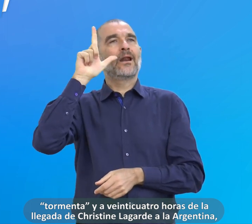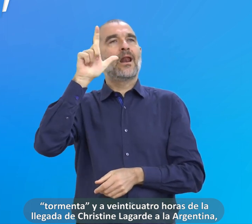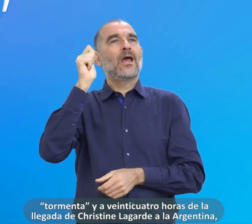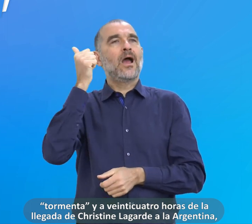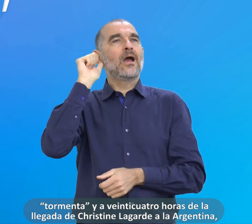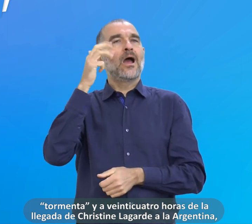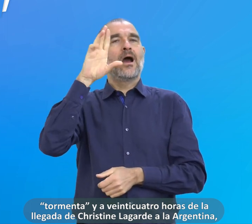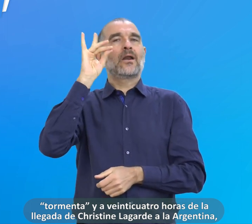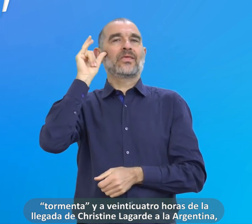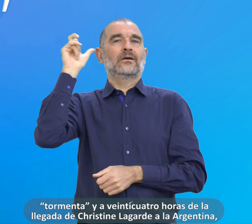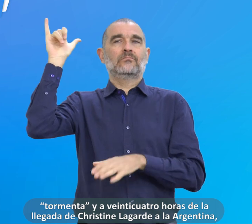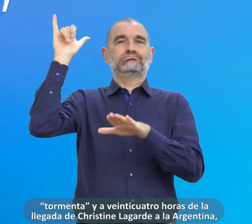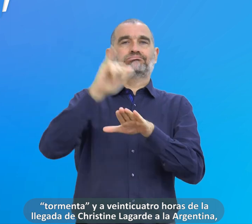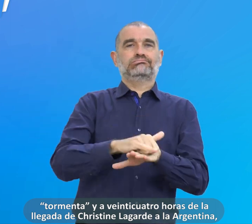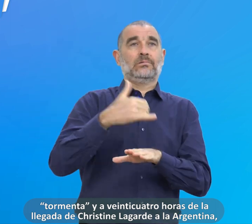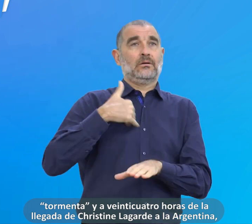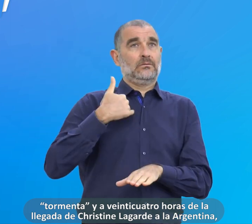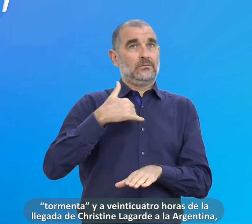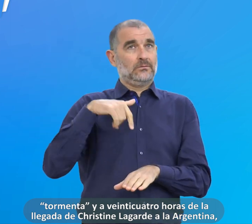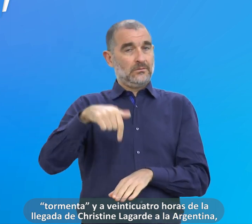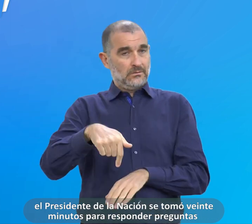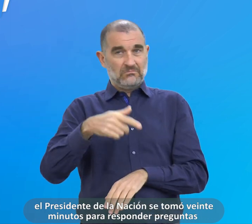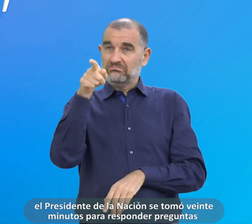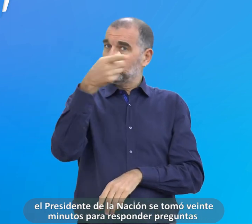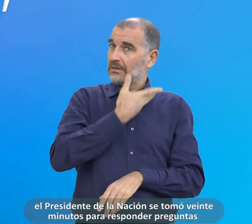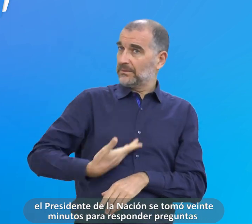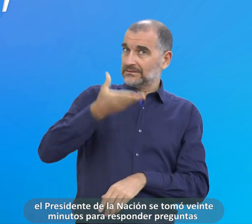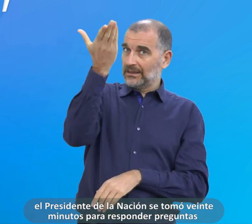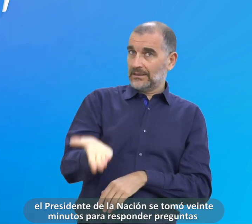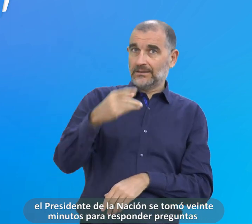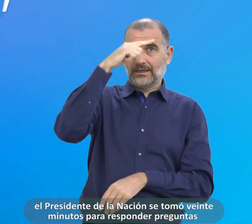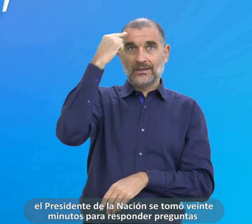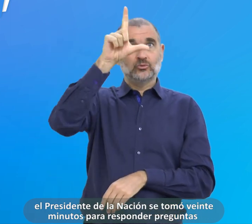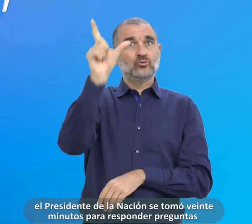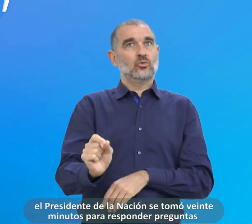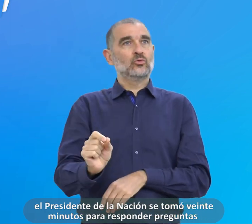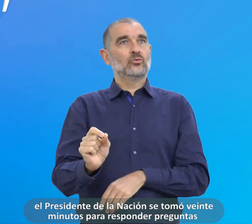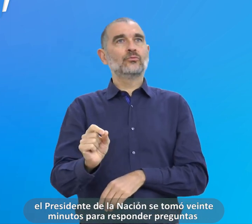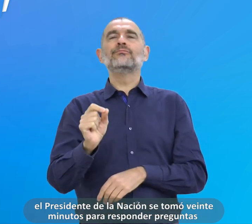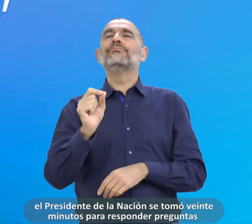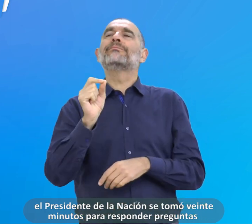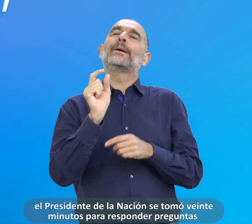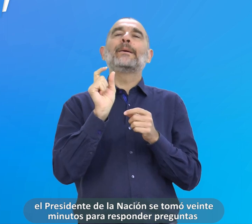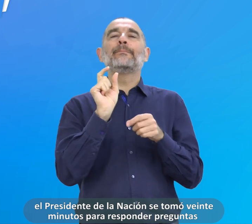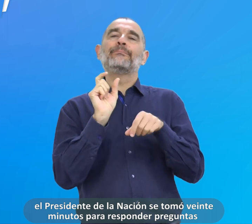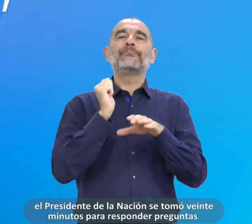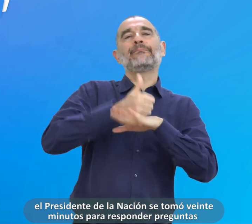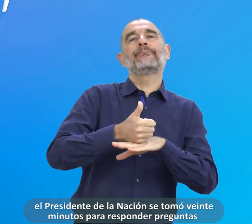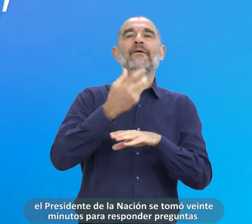Lagardé a la Argentina, el presidente de la nación se tomó